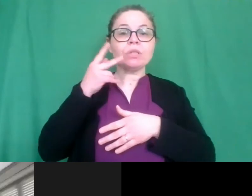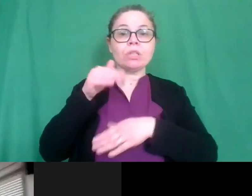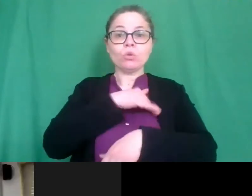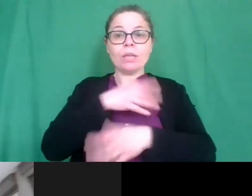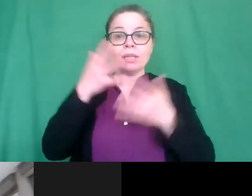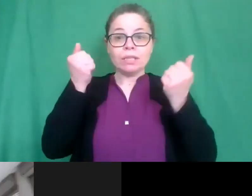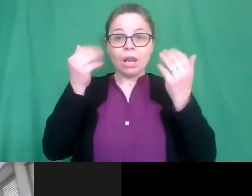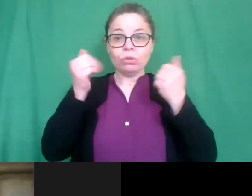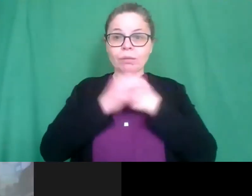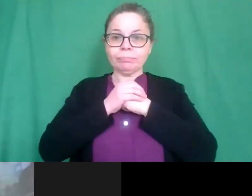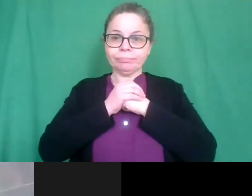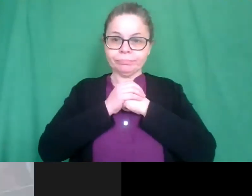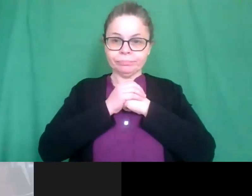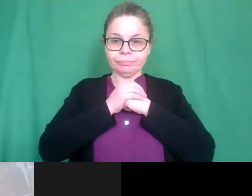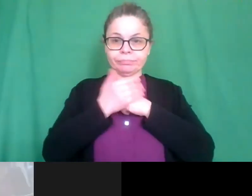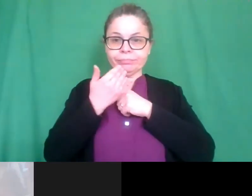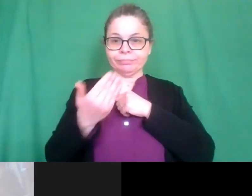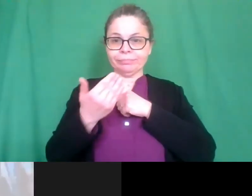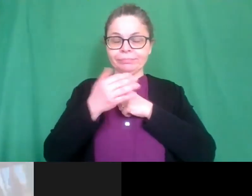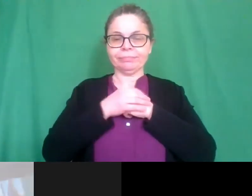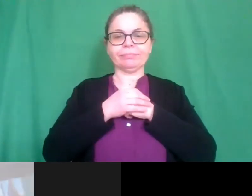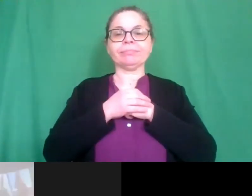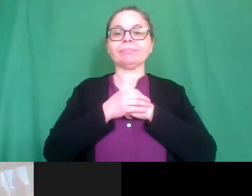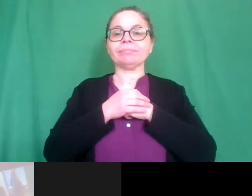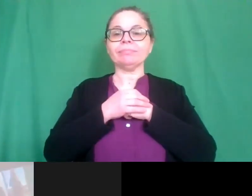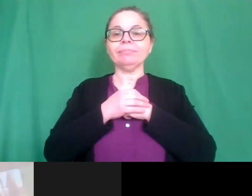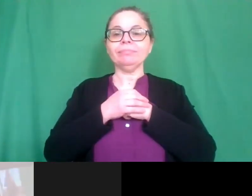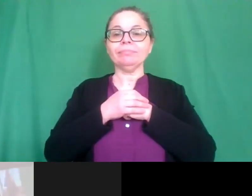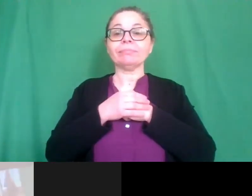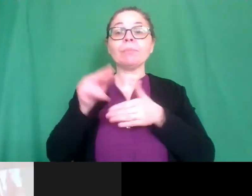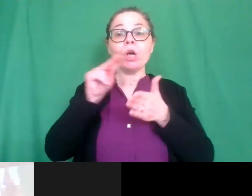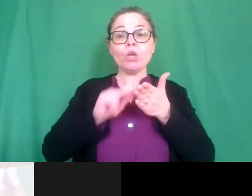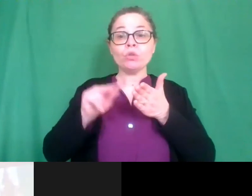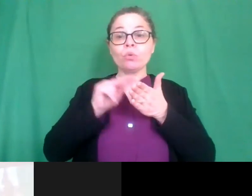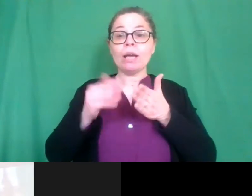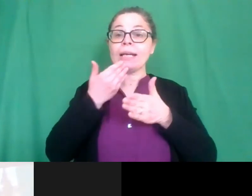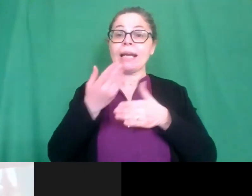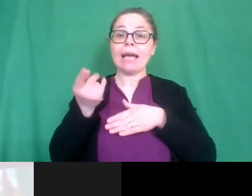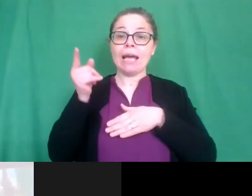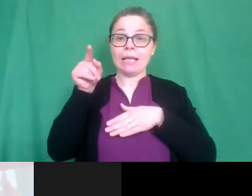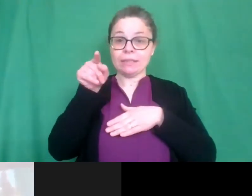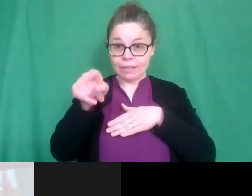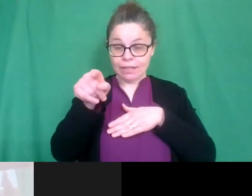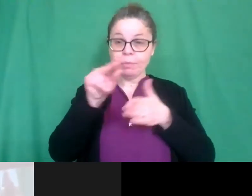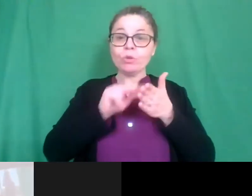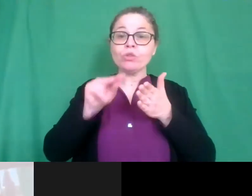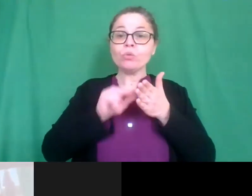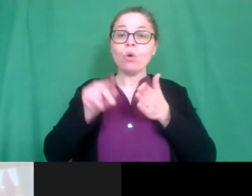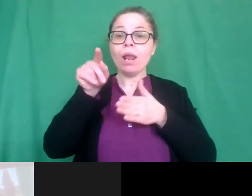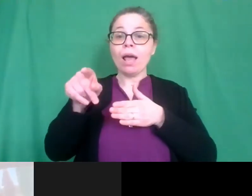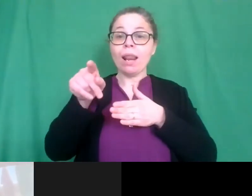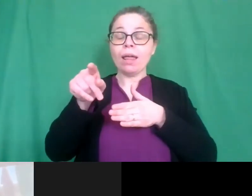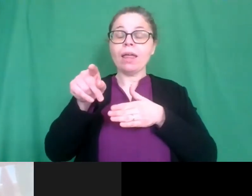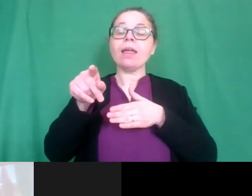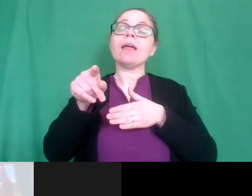grazie grazie e per la sua scuola grazie a lei professore poi abbiamo un